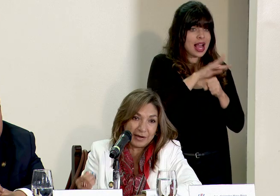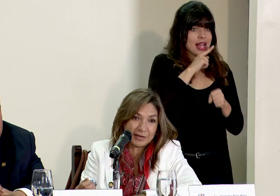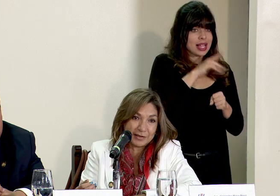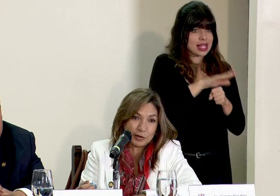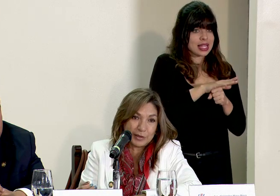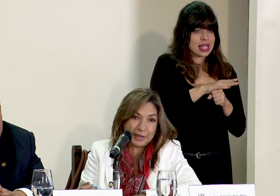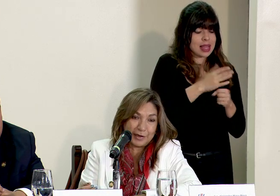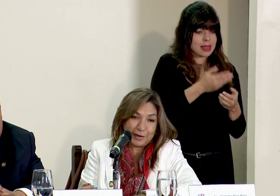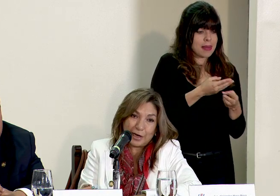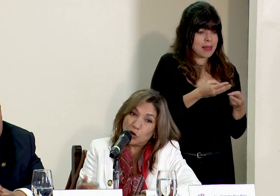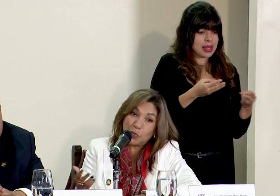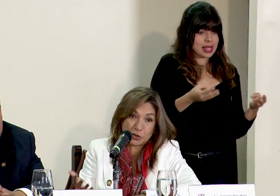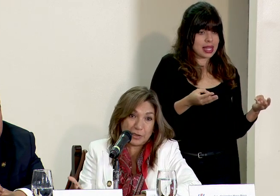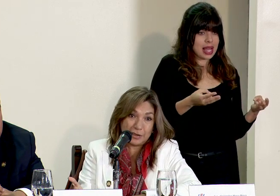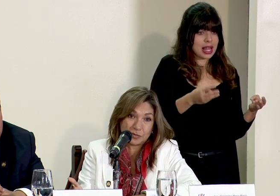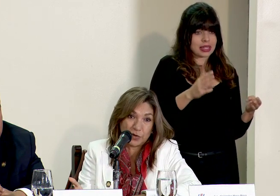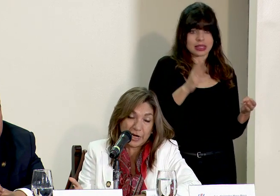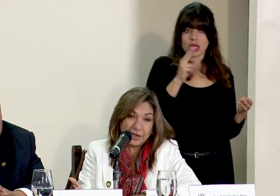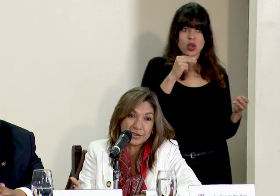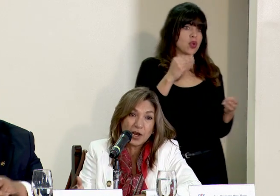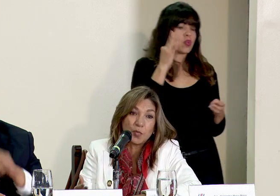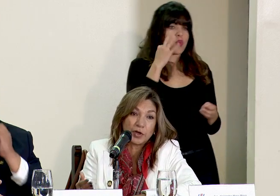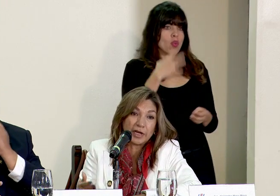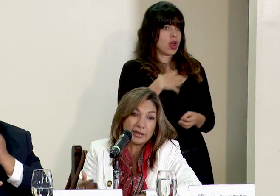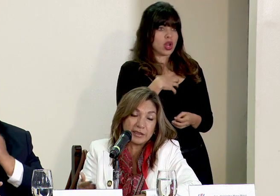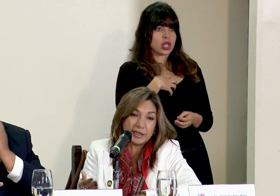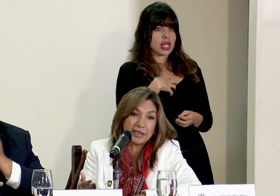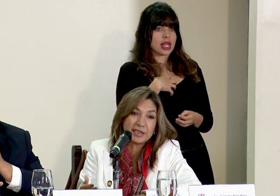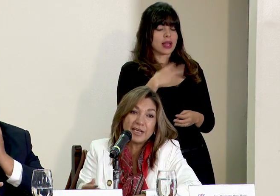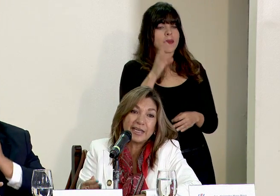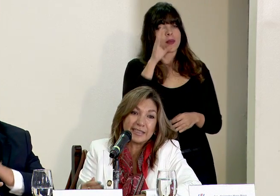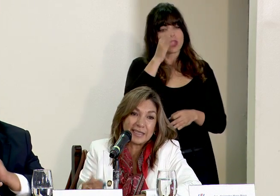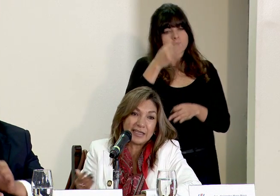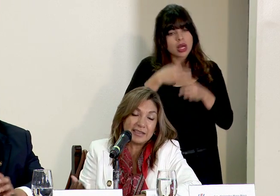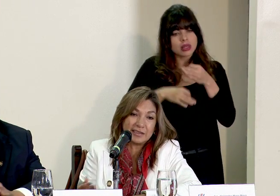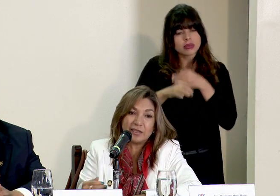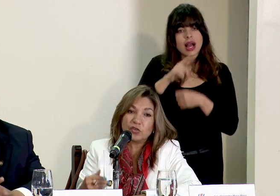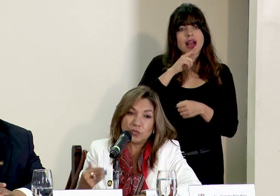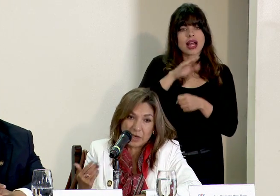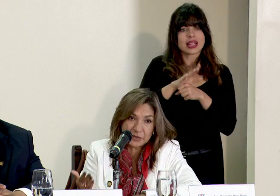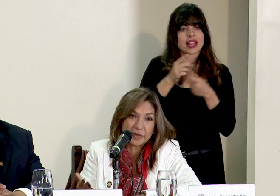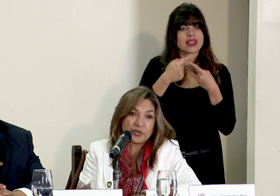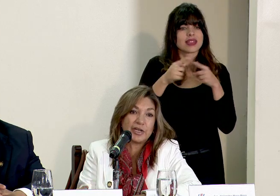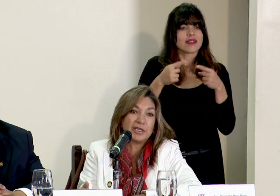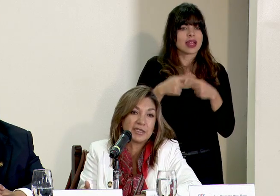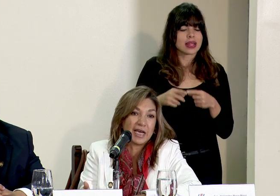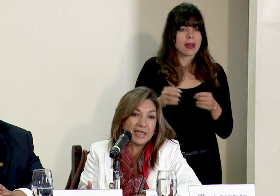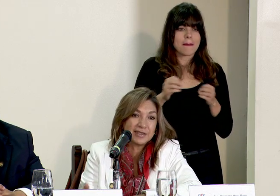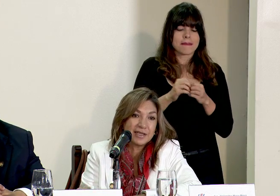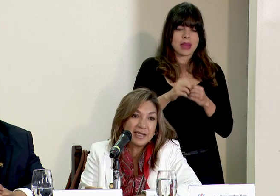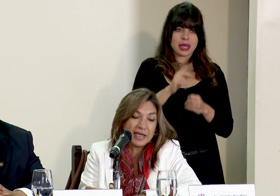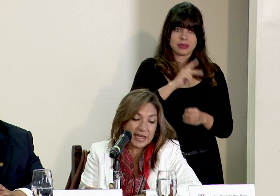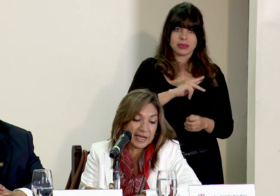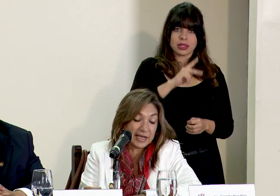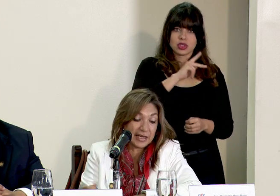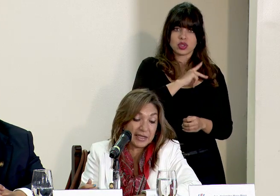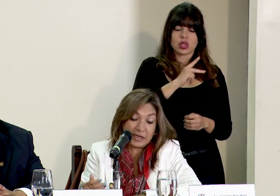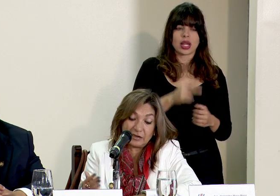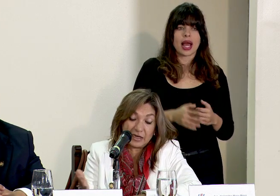bienes que no poseen las mujeres por garantías que sean distintos más personalizadas